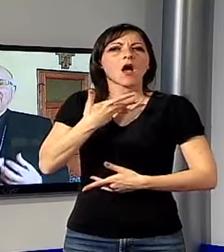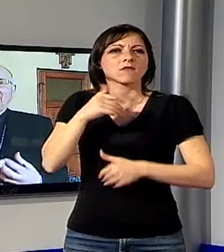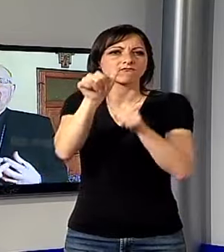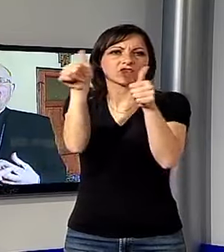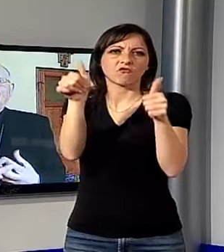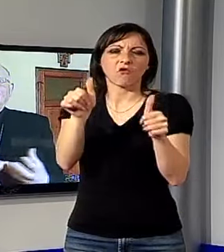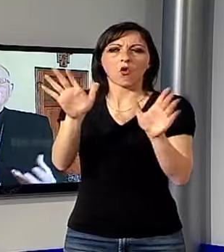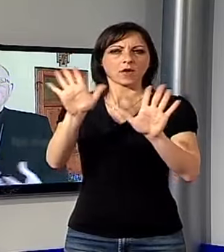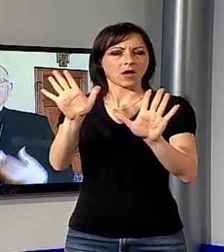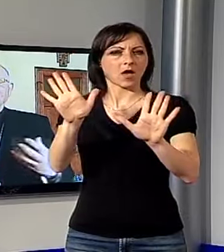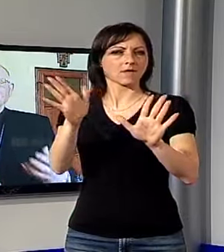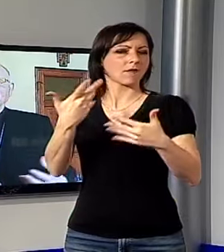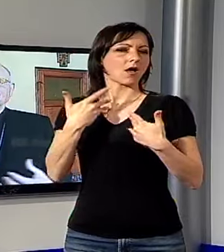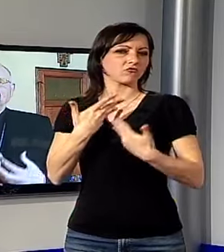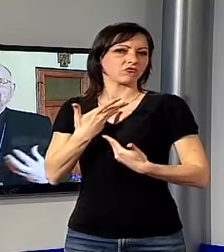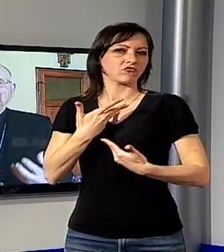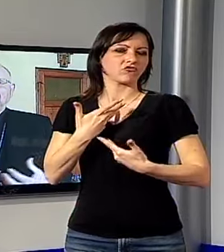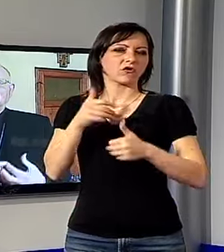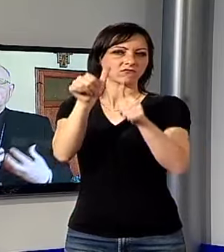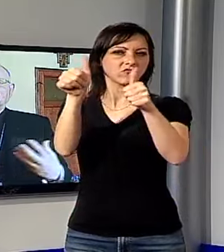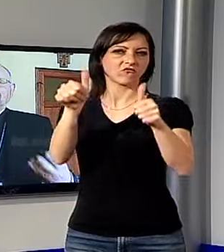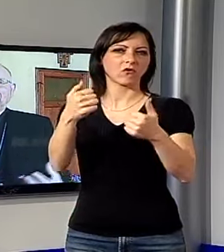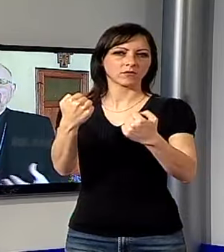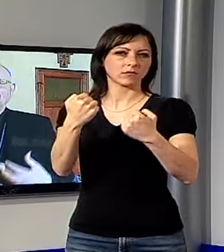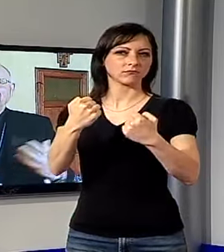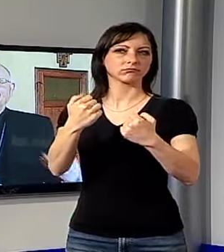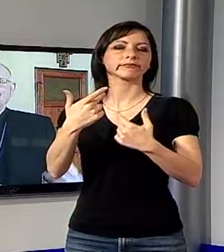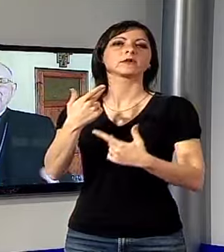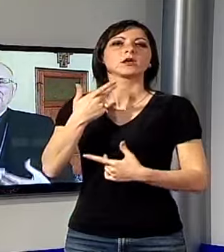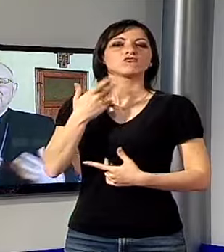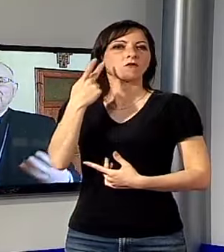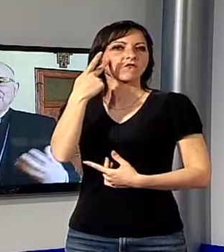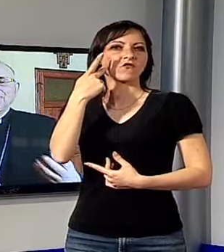che di fatti appaiono un po' sugli schermi